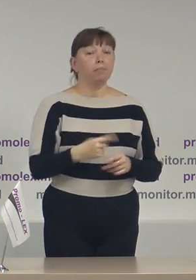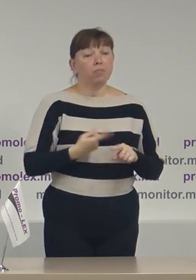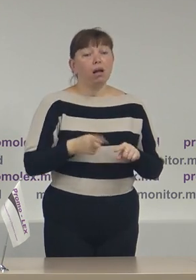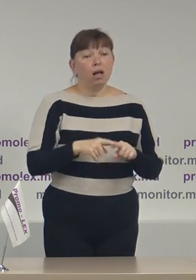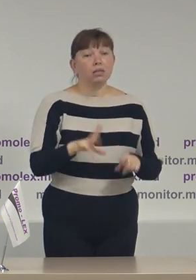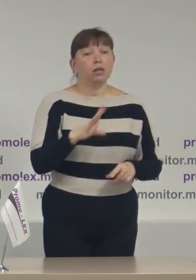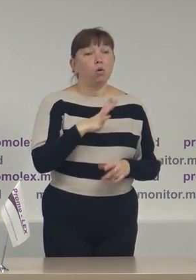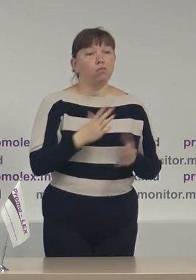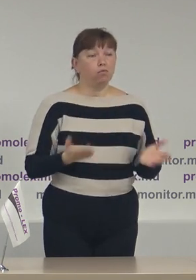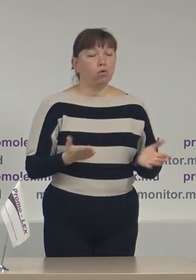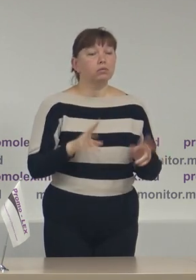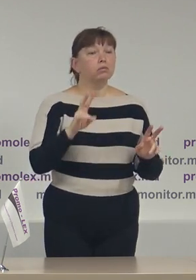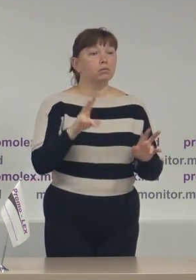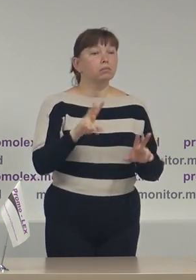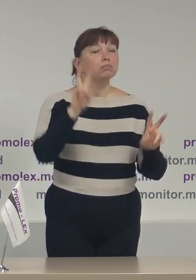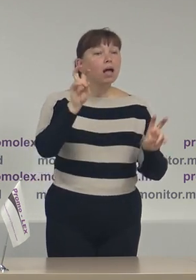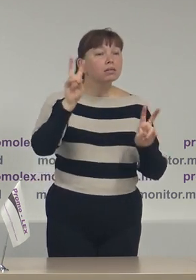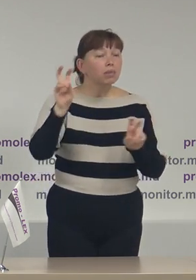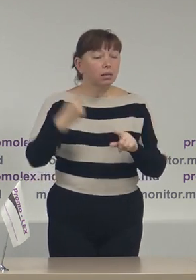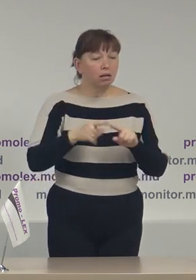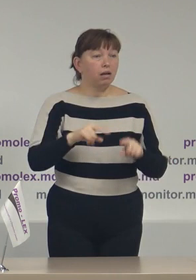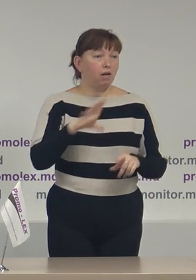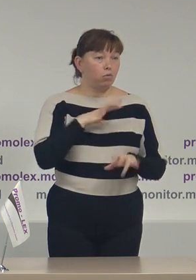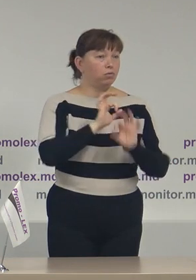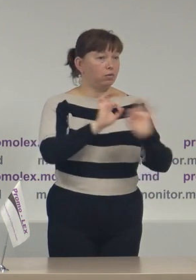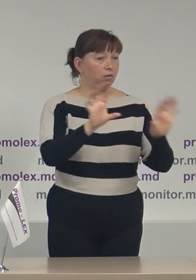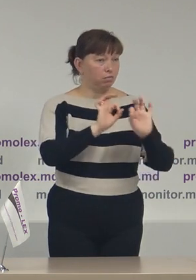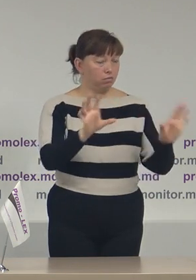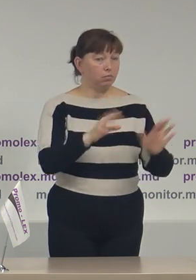astea au fost aspectele la care am vrut să atrag atenția